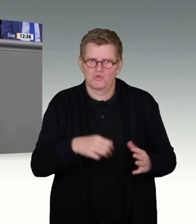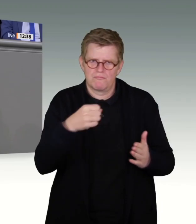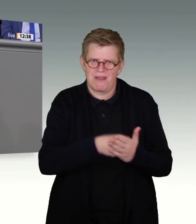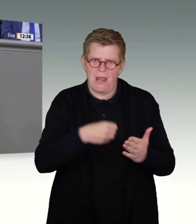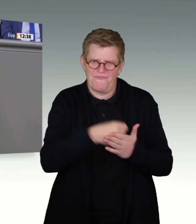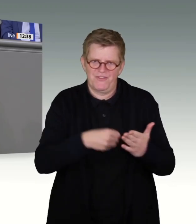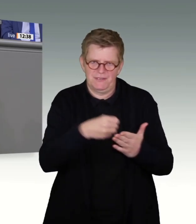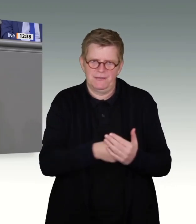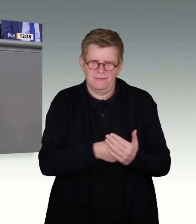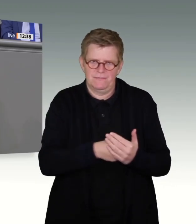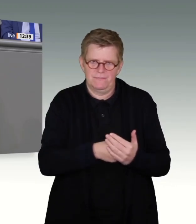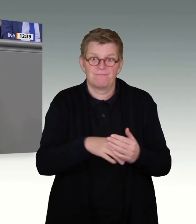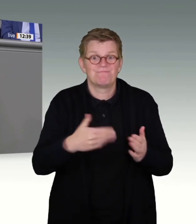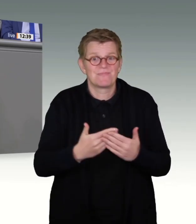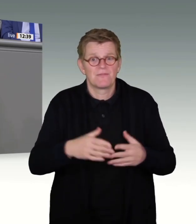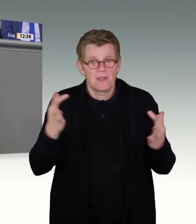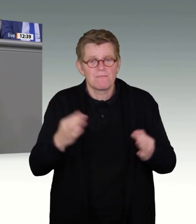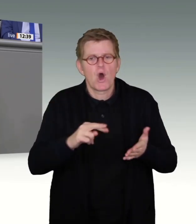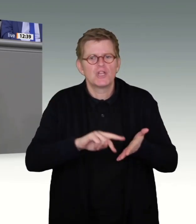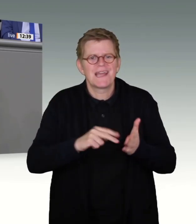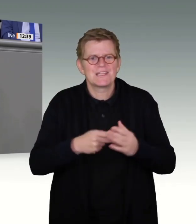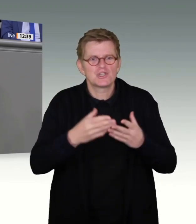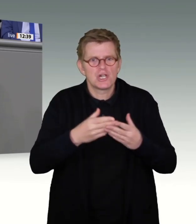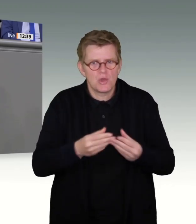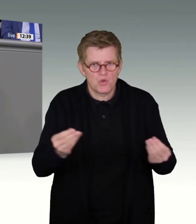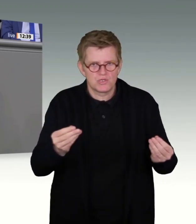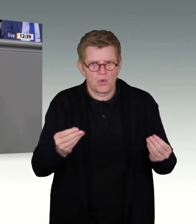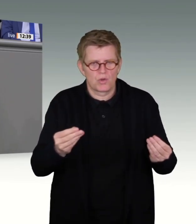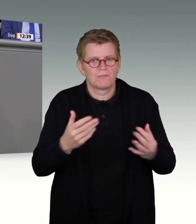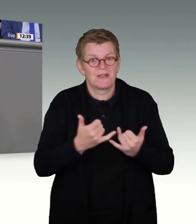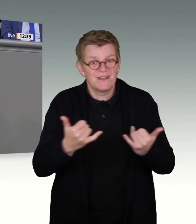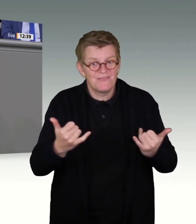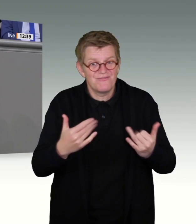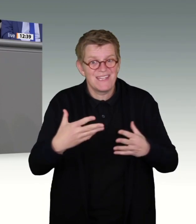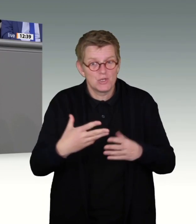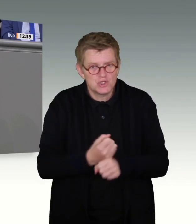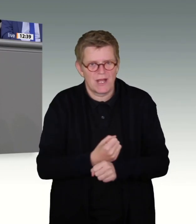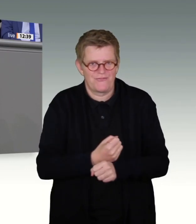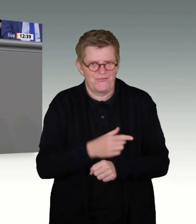Prävention gegen diesen sexuellen Missbrauch. Der wichtigste Punkt